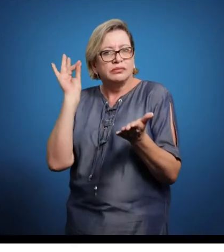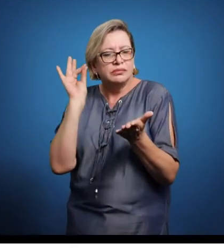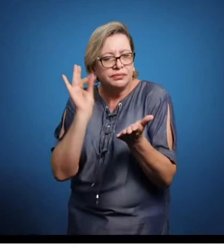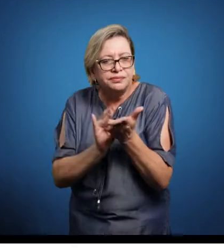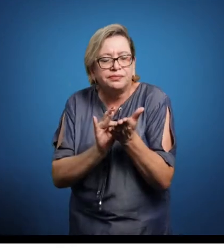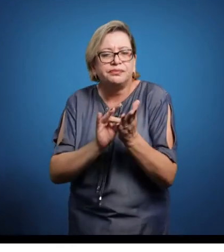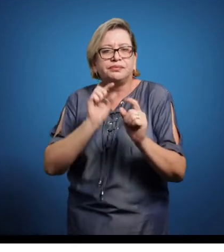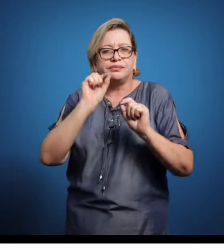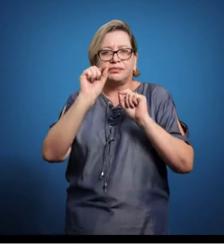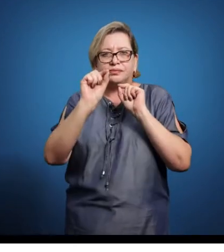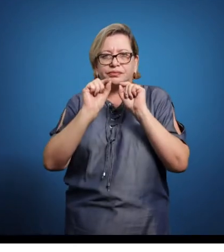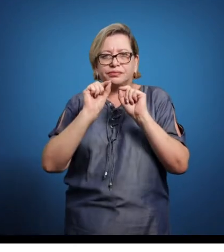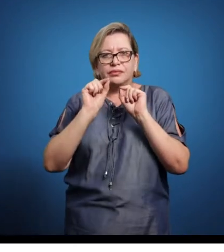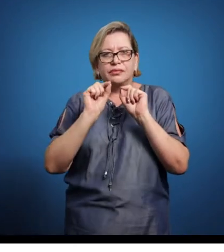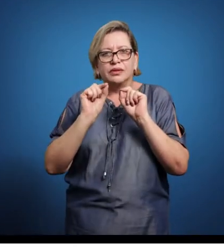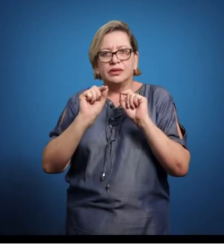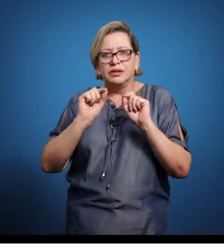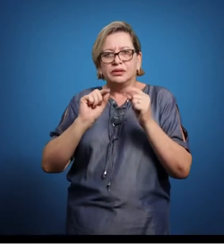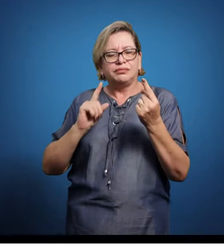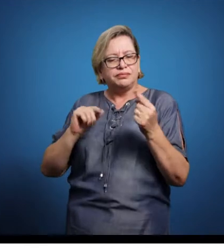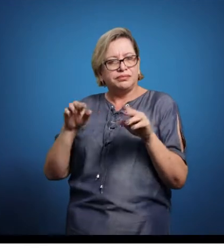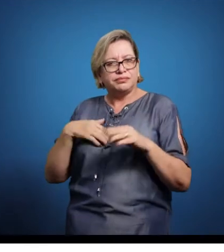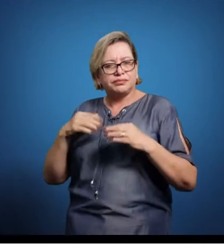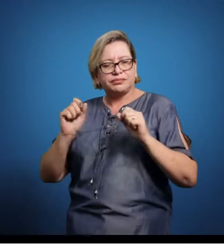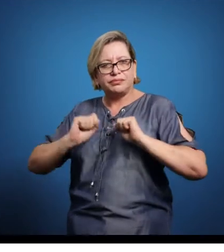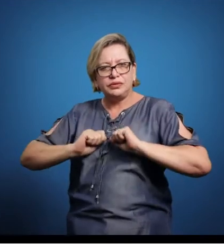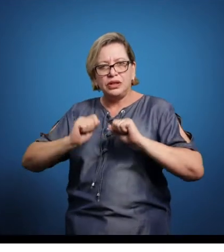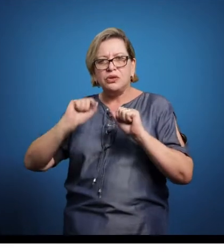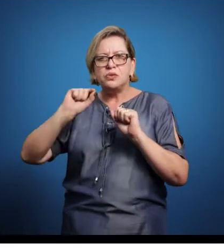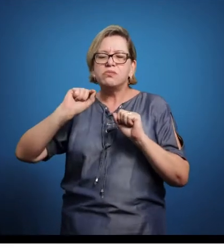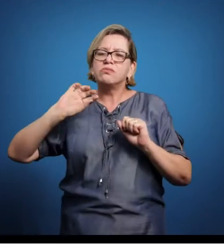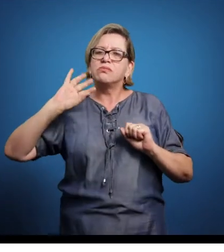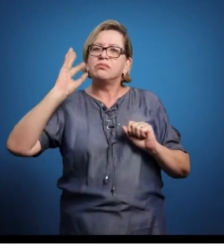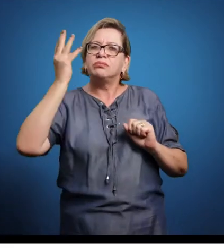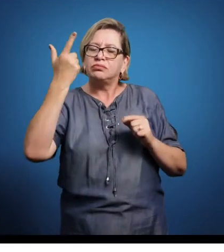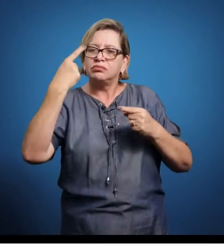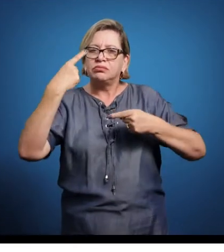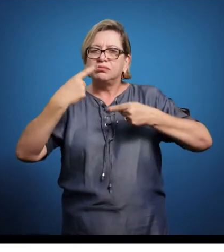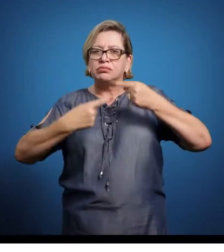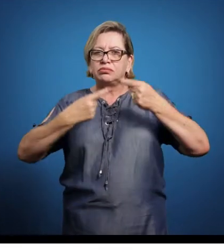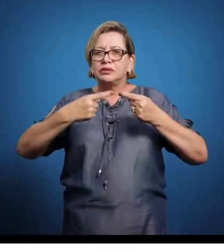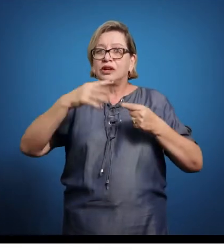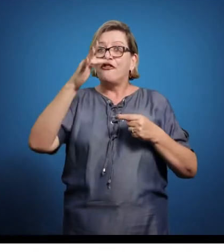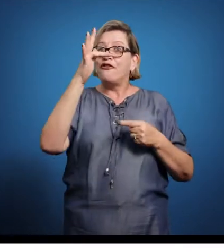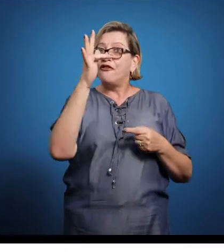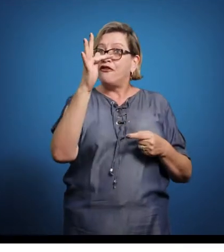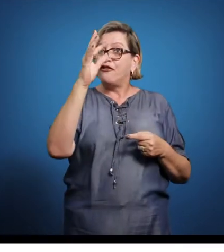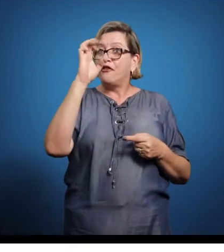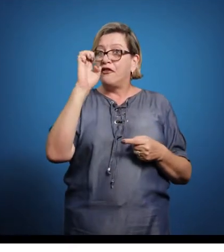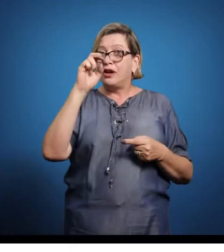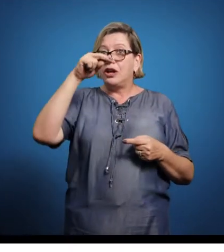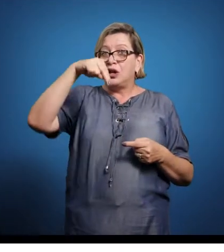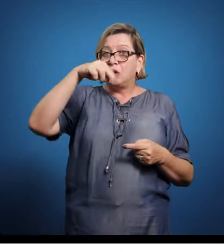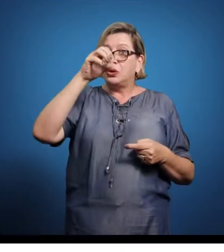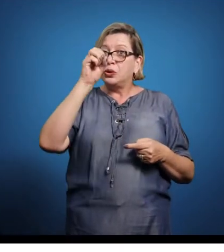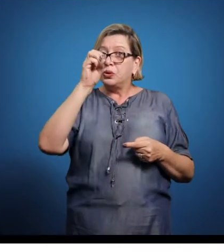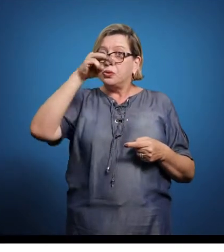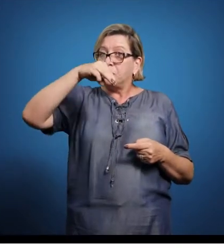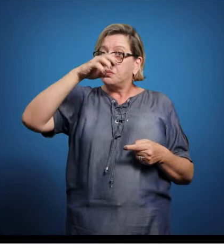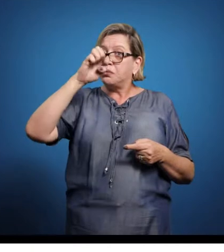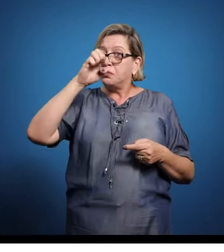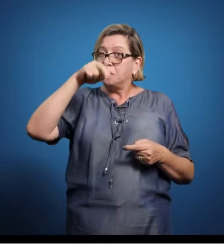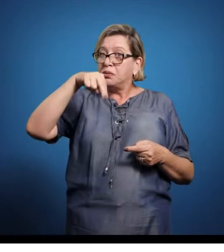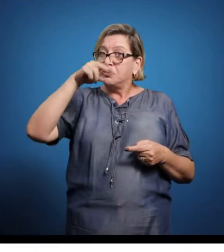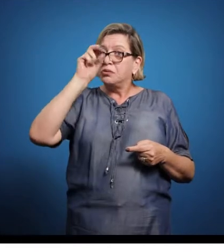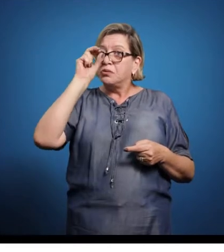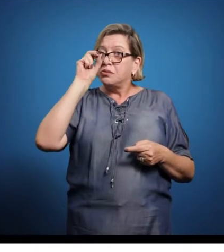efetivamente, objetivamente, fenômenos políticos. Dentro de uma metodologia própria, analisando